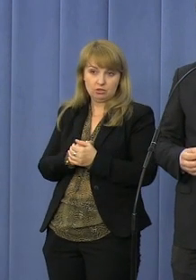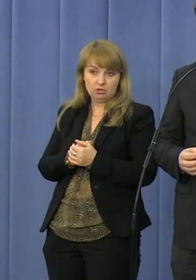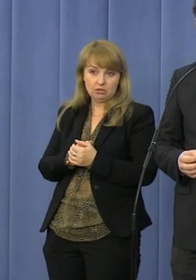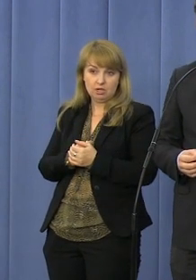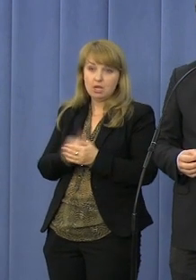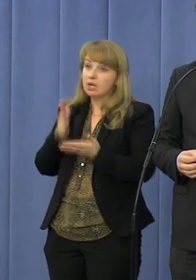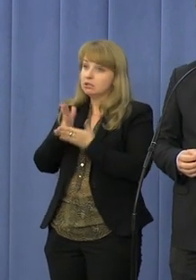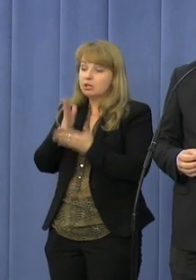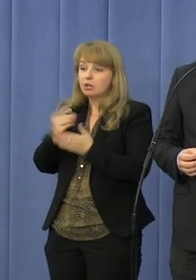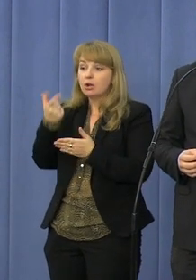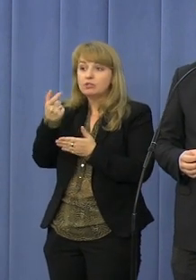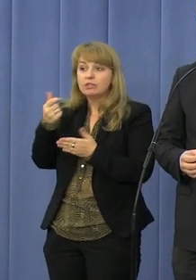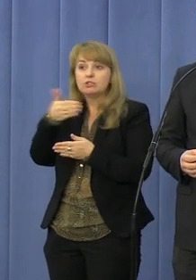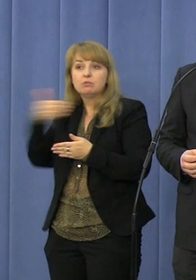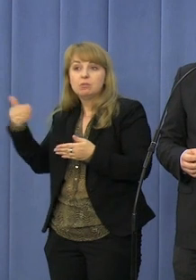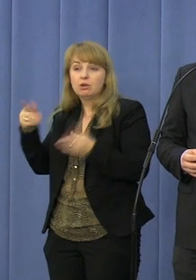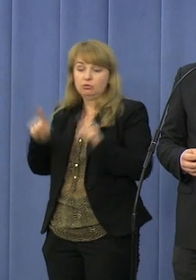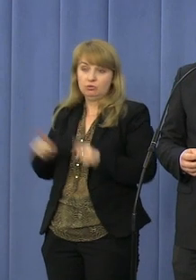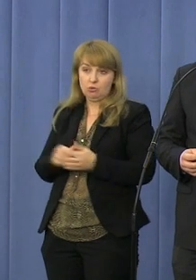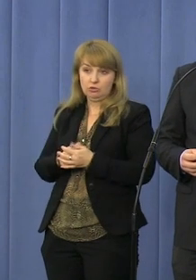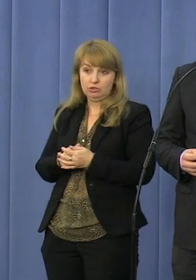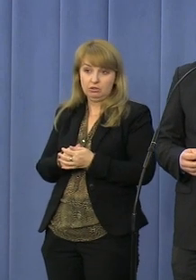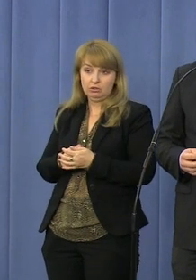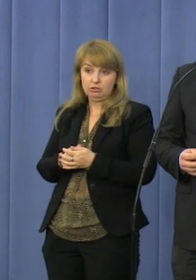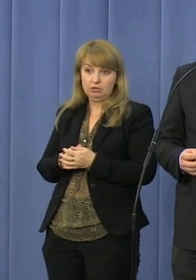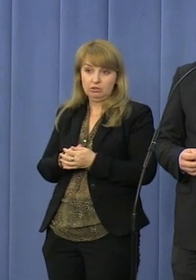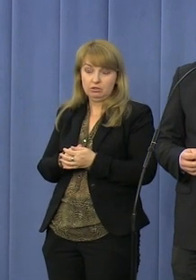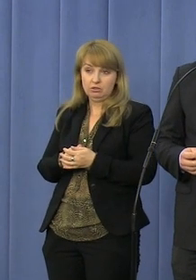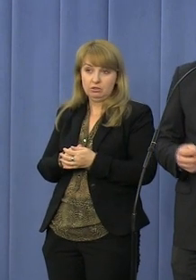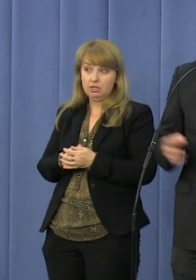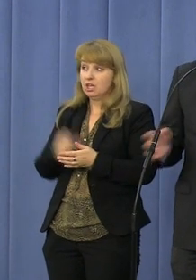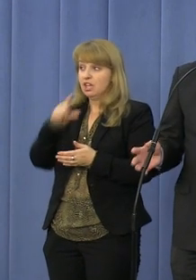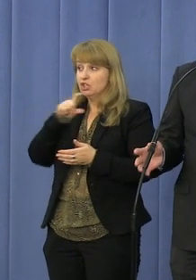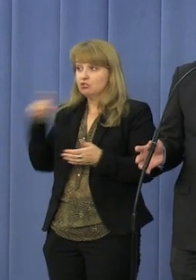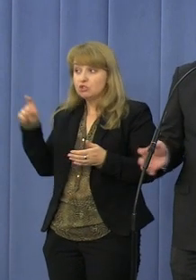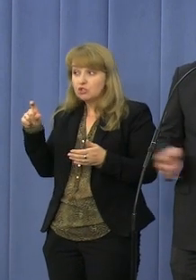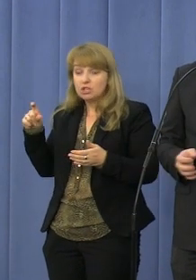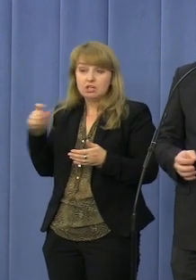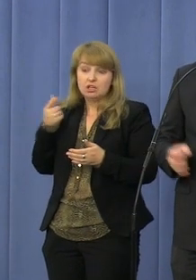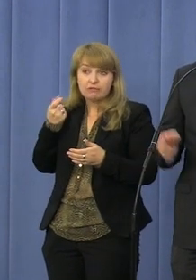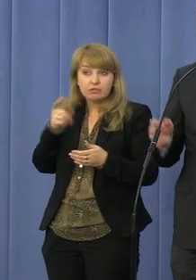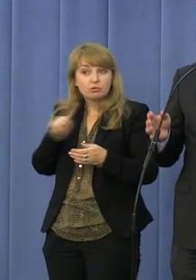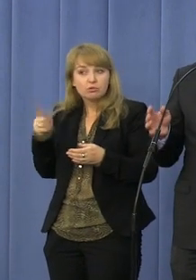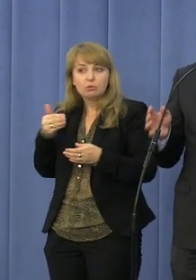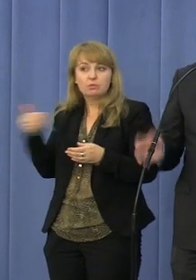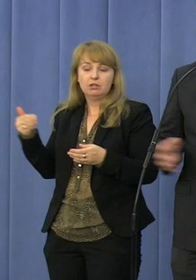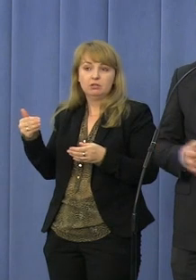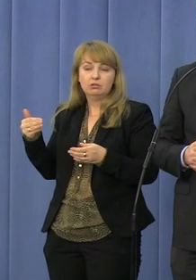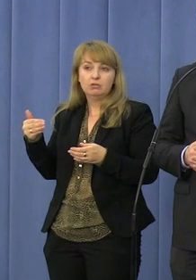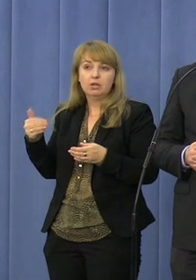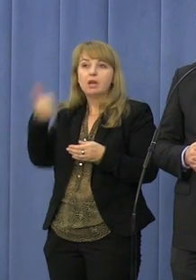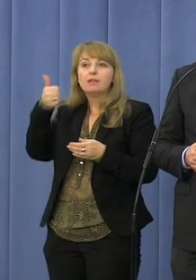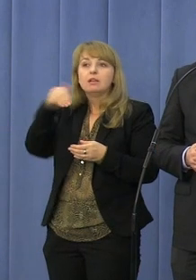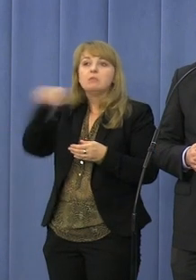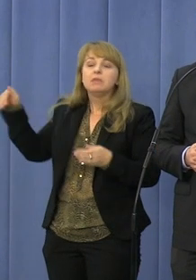Zaledwie za 200 milionów złotych, czy za 200 kilka milionów. Natomiast miliard